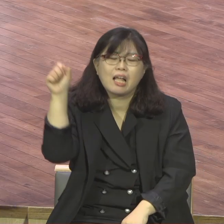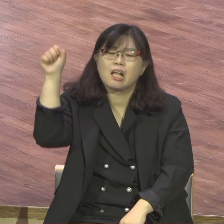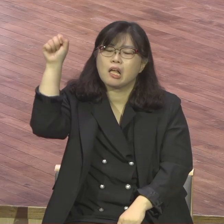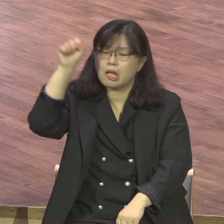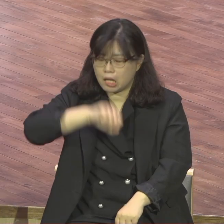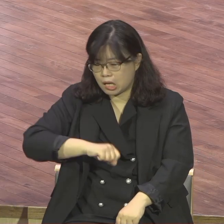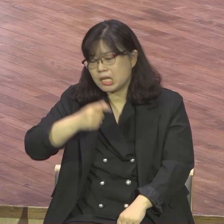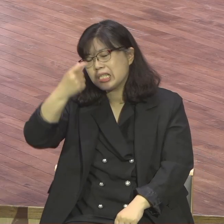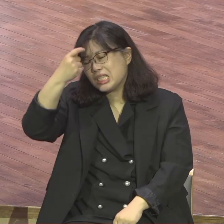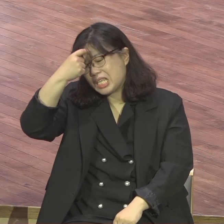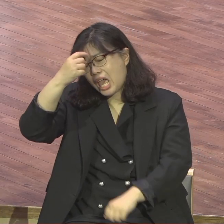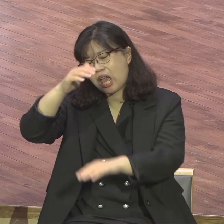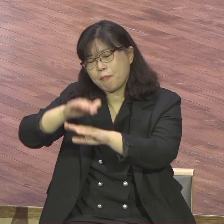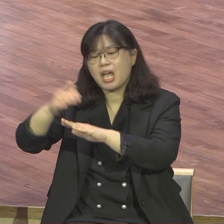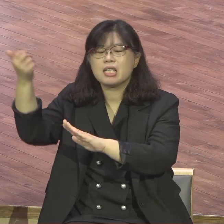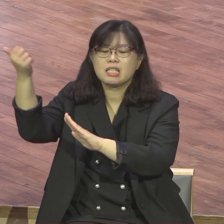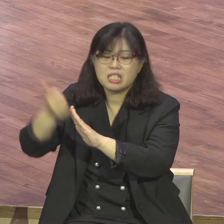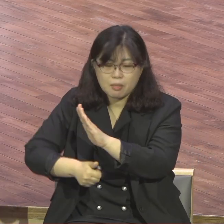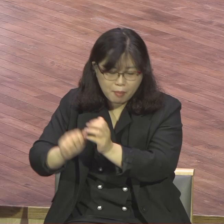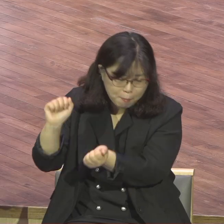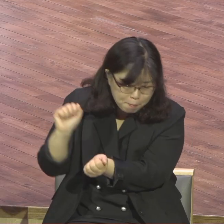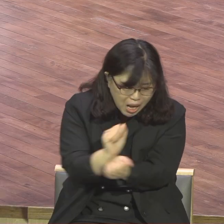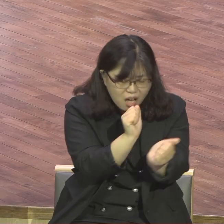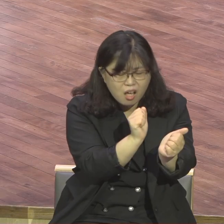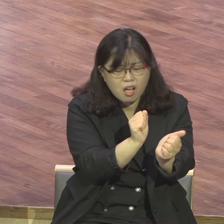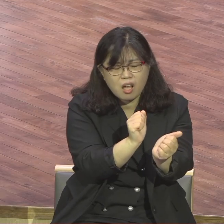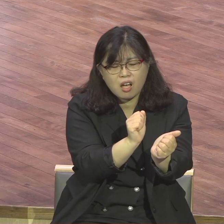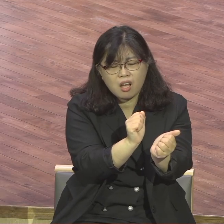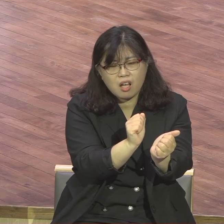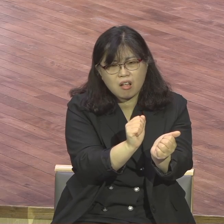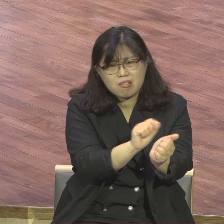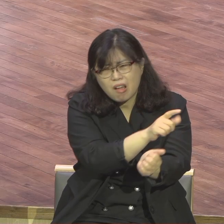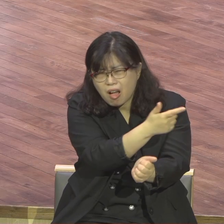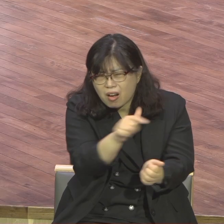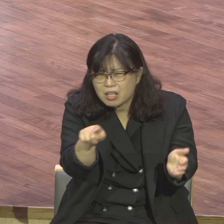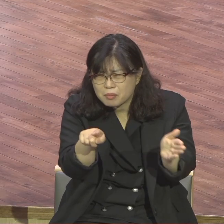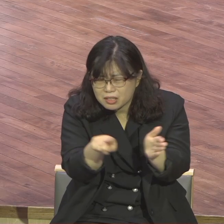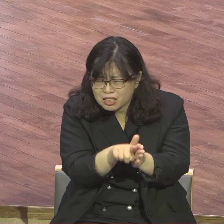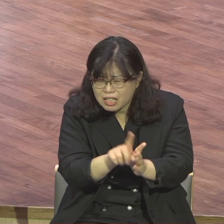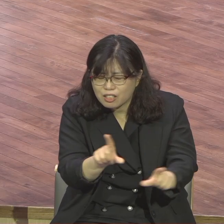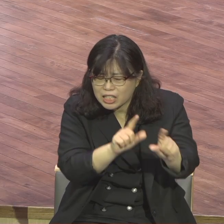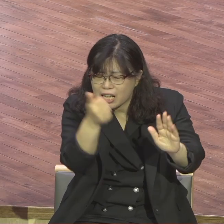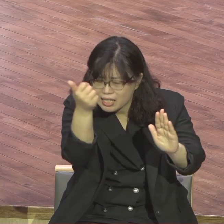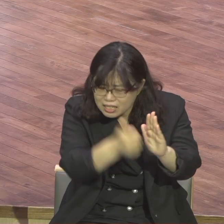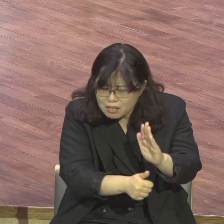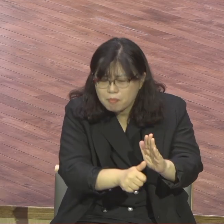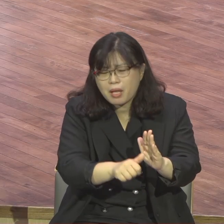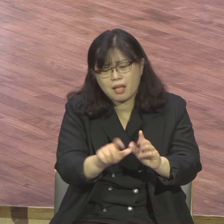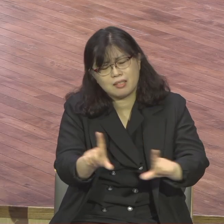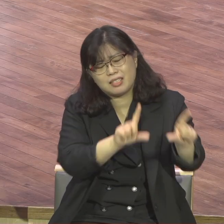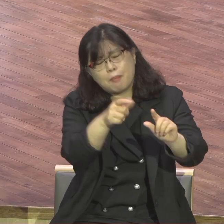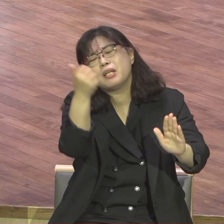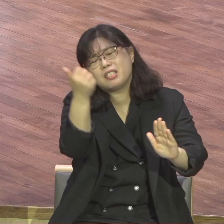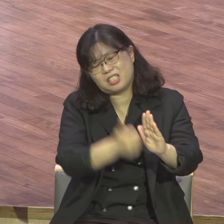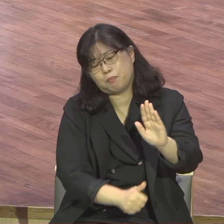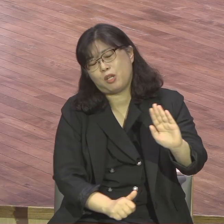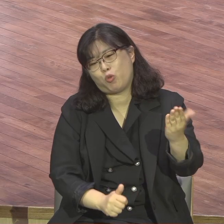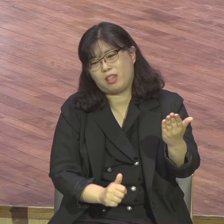하나님께서 사람을 부르셔서 먼저 예배자로 만드시고